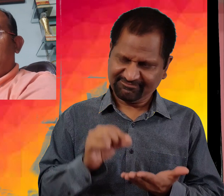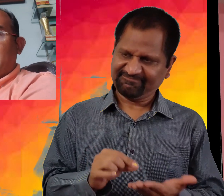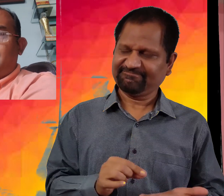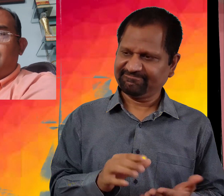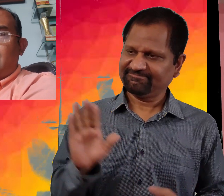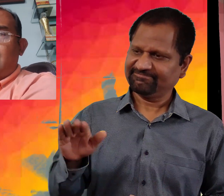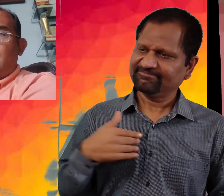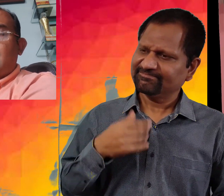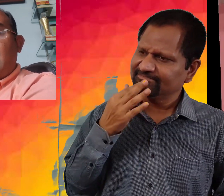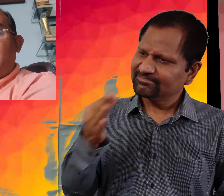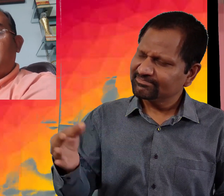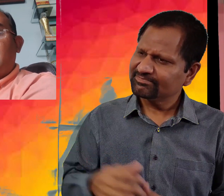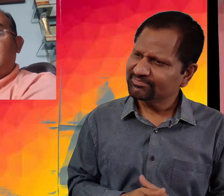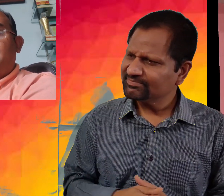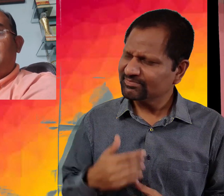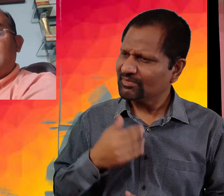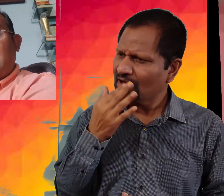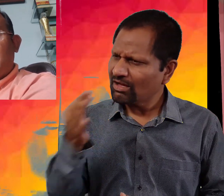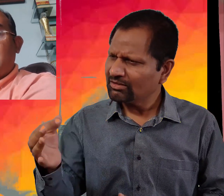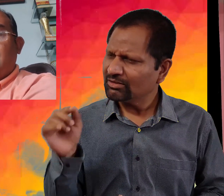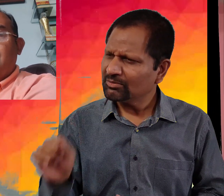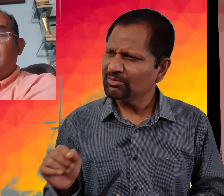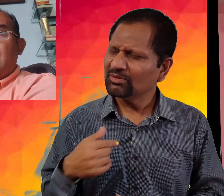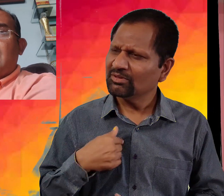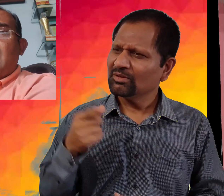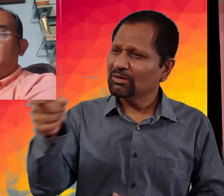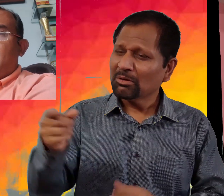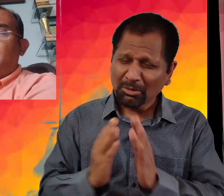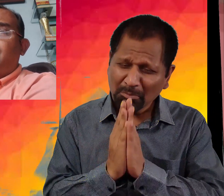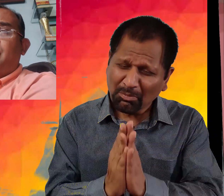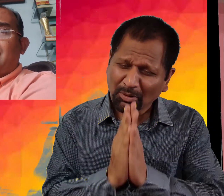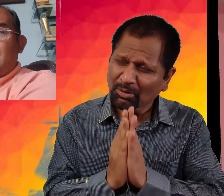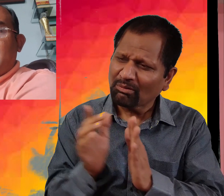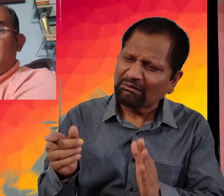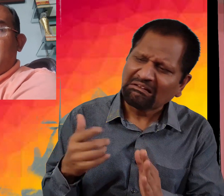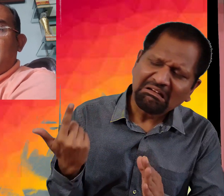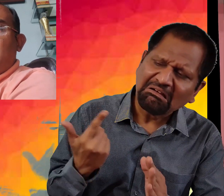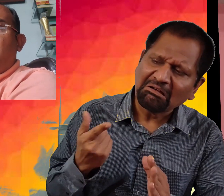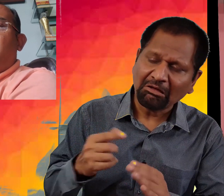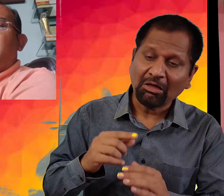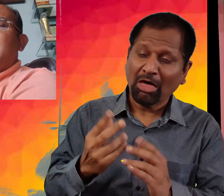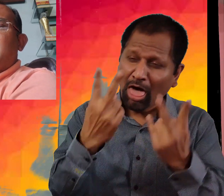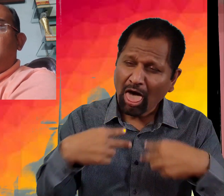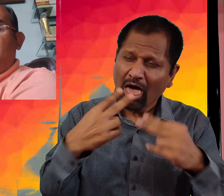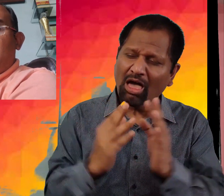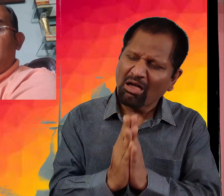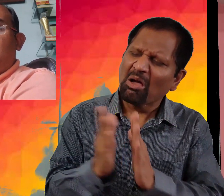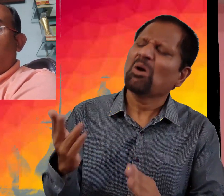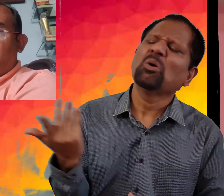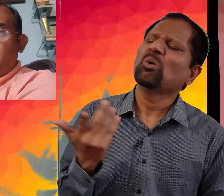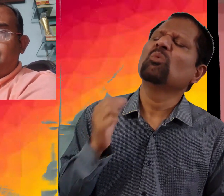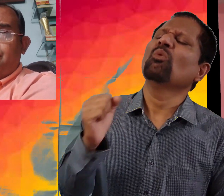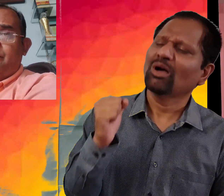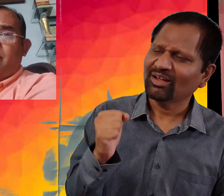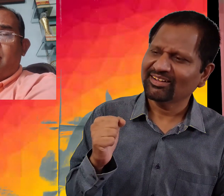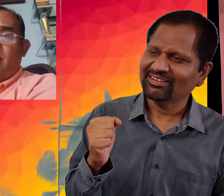نے اس محلہ سے پوچھا کیا میں آپ سے یہ جان سکتا ہوں کہ ابھی آپ جو پراکھنا کر رہی تھی اور اتنا رو رہی